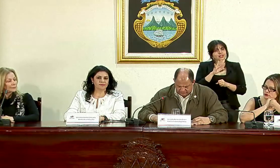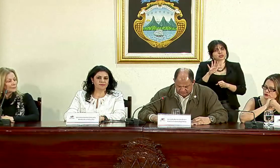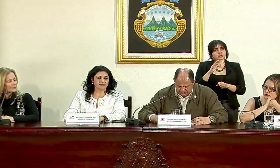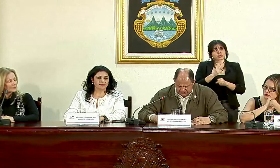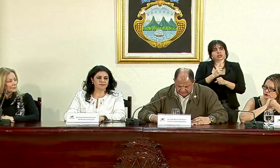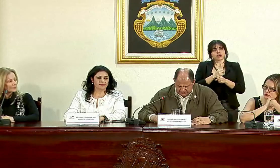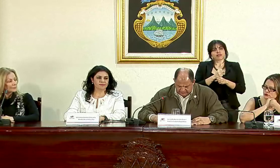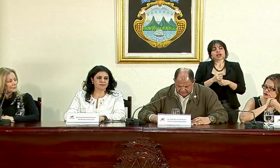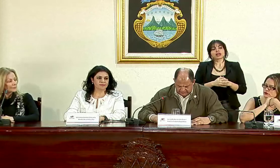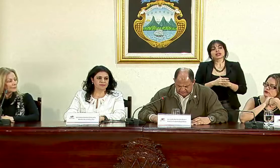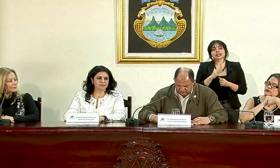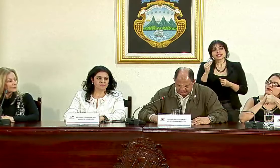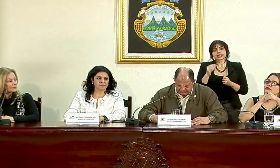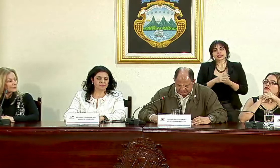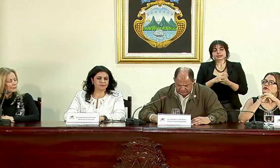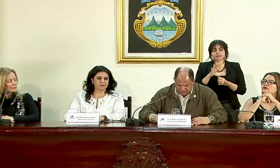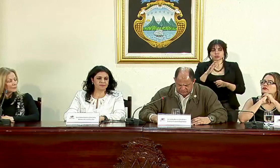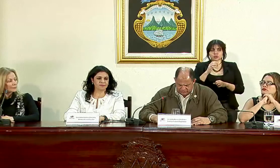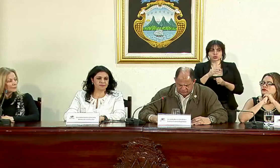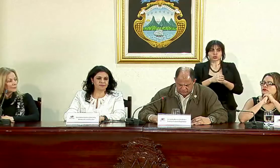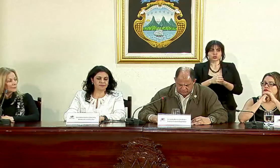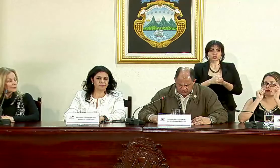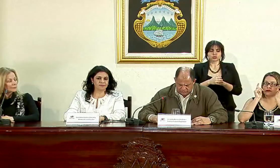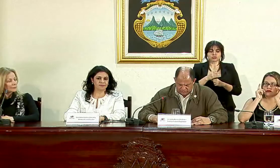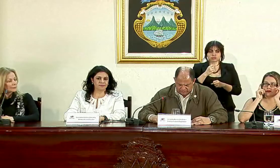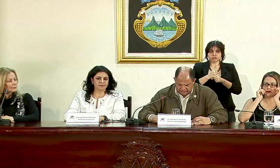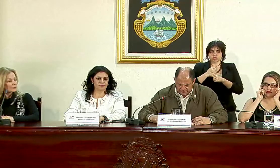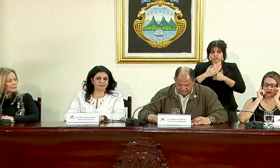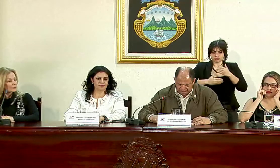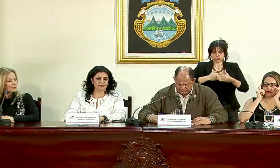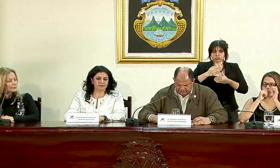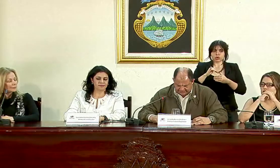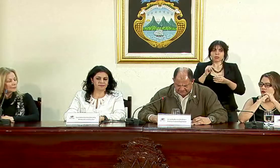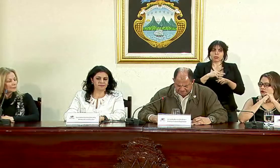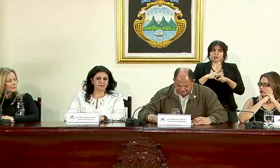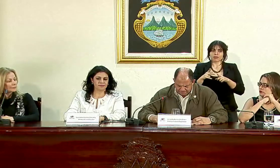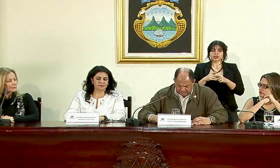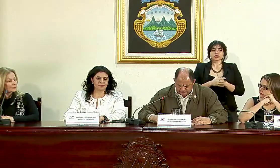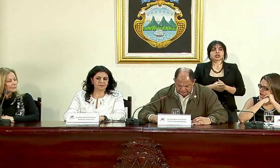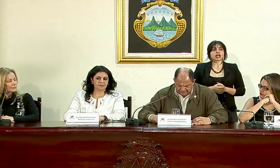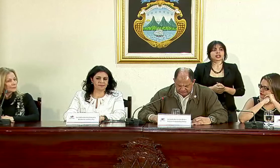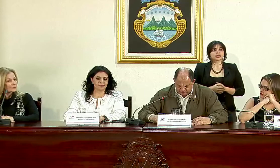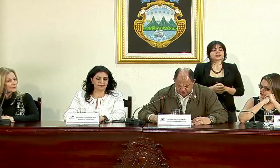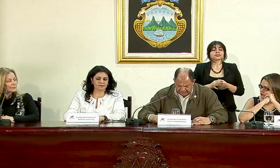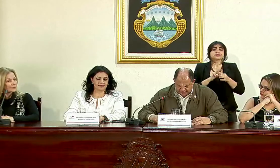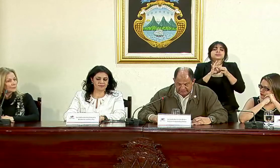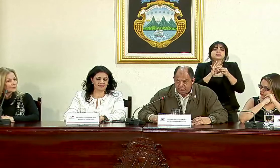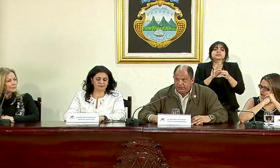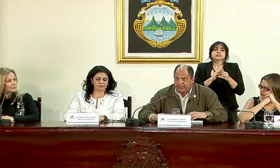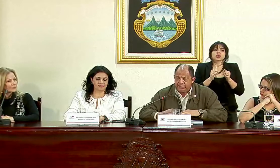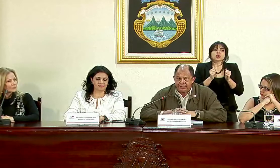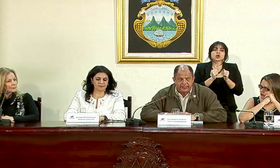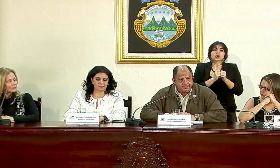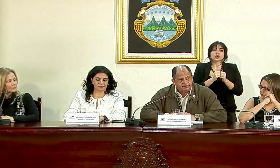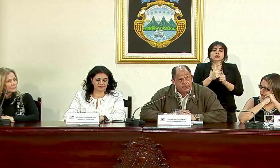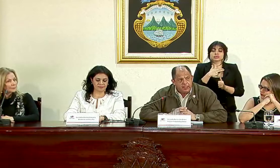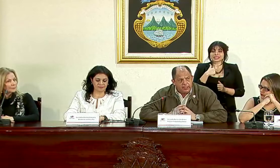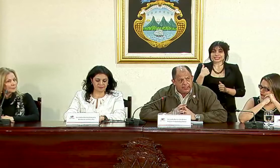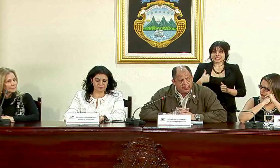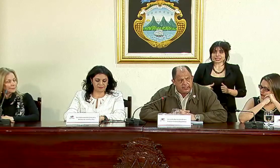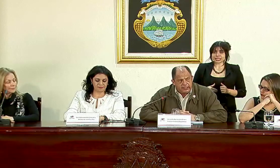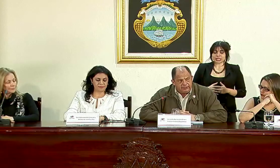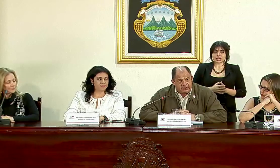su trabajo y de su desempeño como profesional con respecto a la República de China